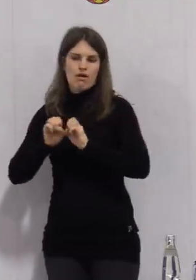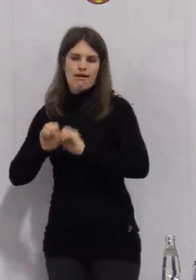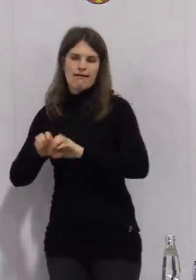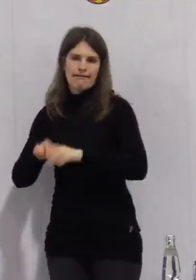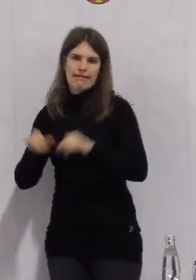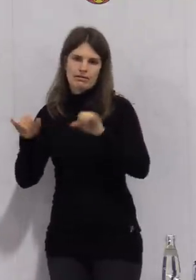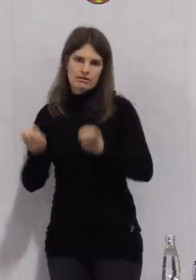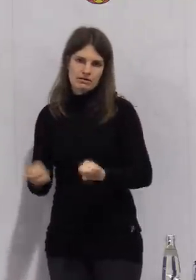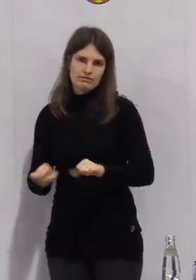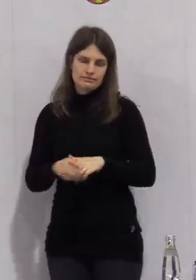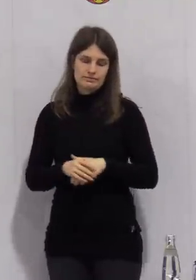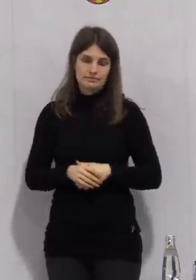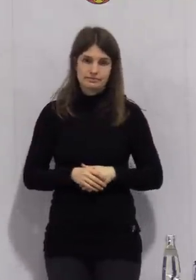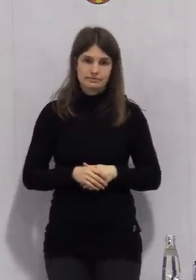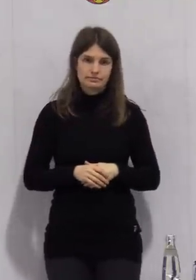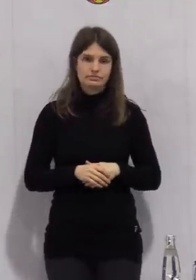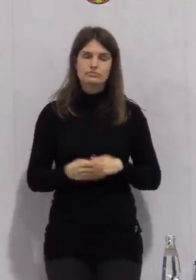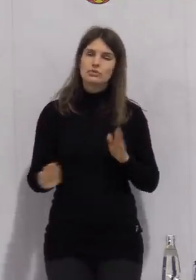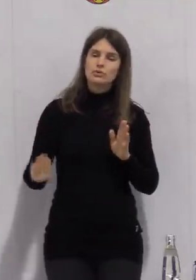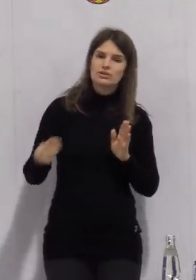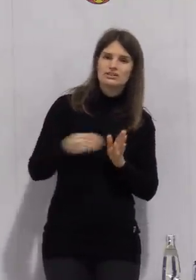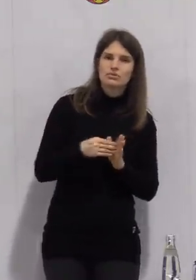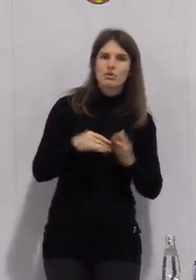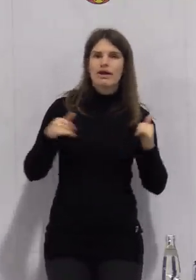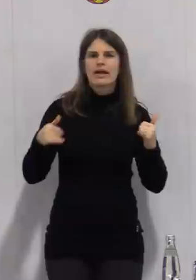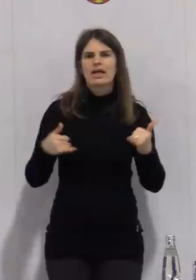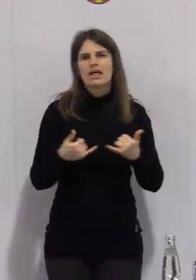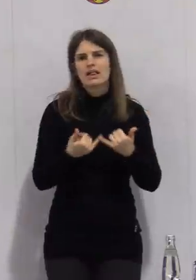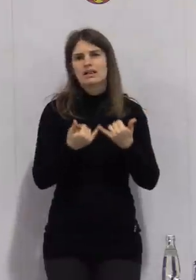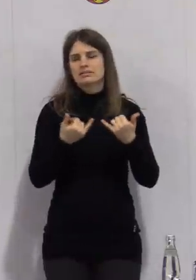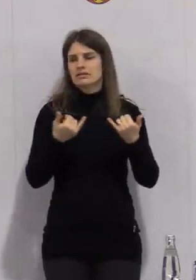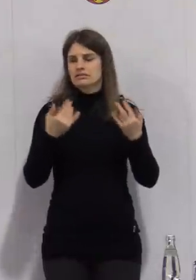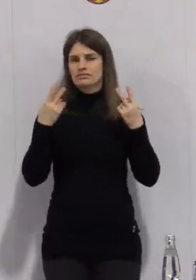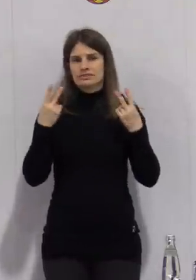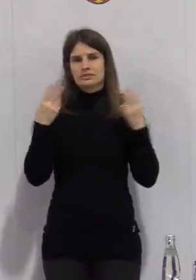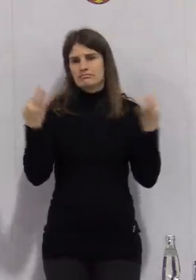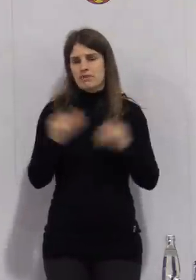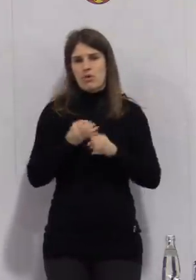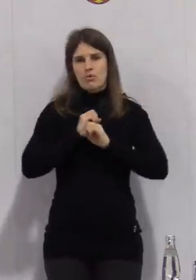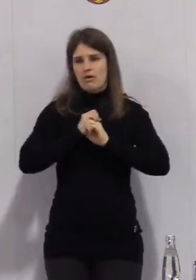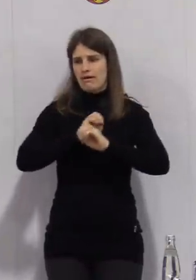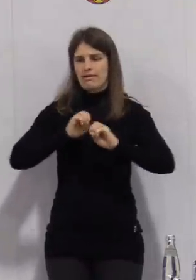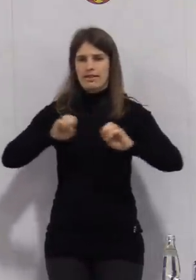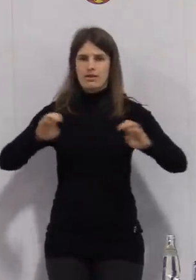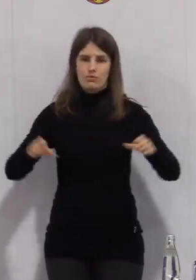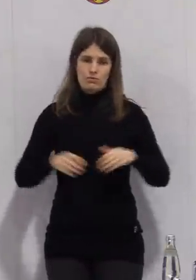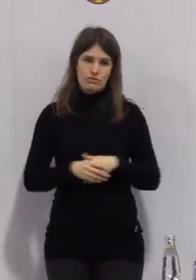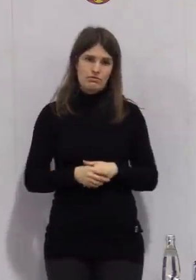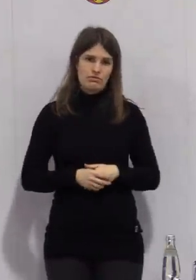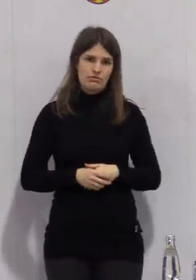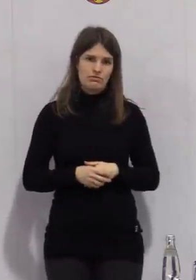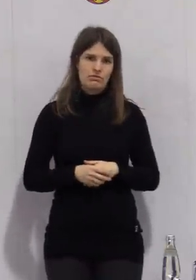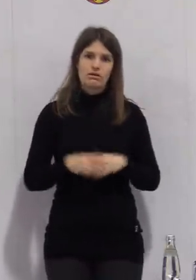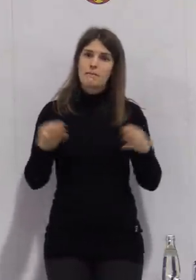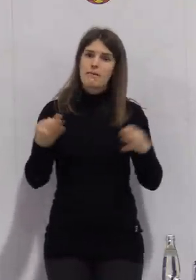umfangreich mit den Eltern und einfach und klar kommunizieren und vorab klären und erklären,